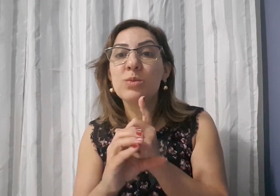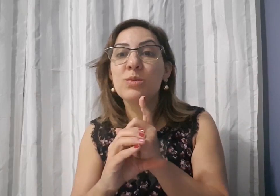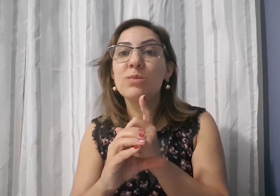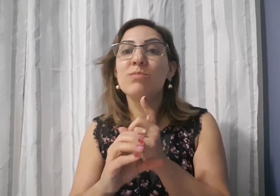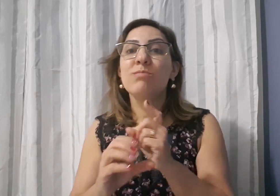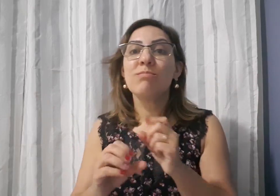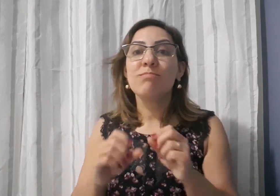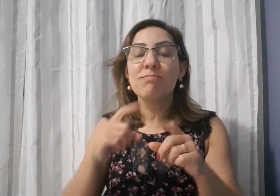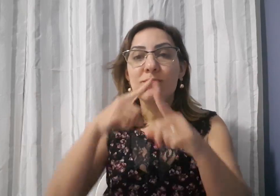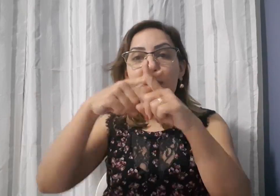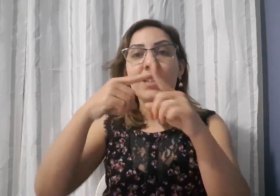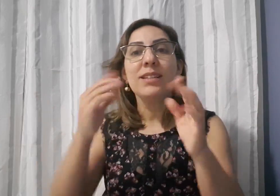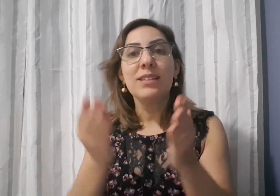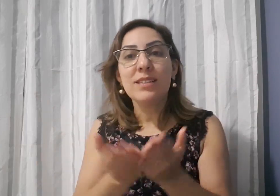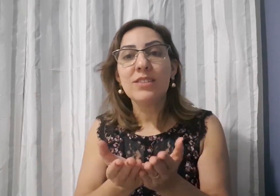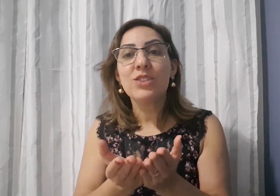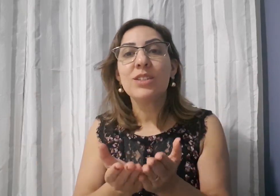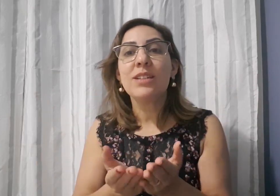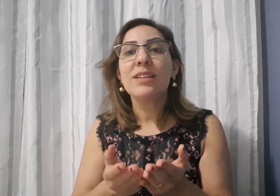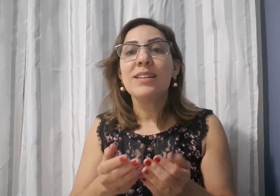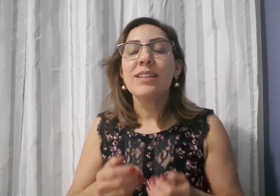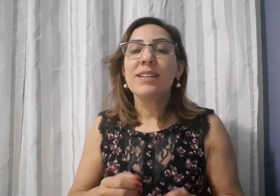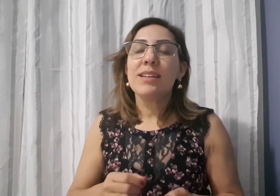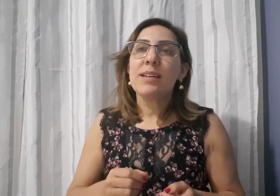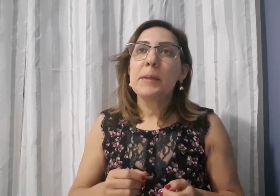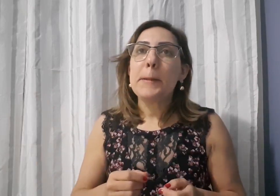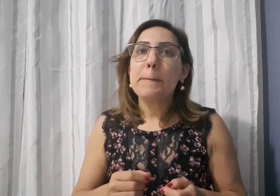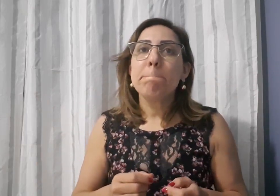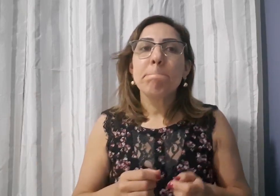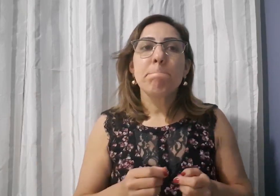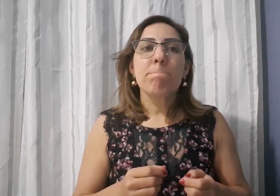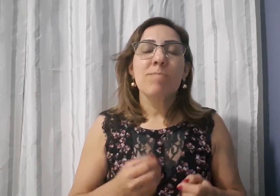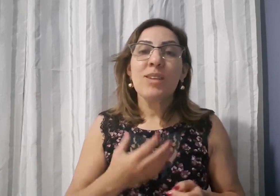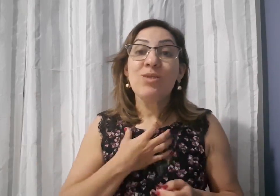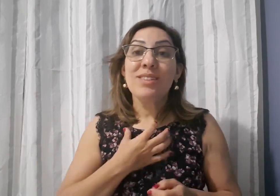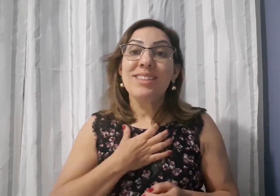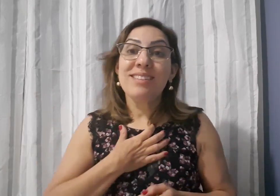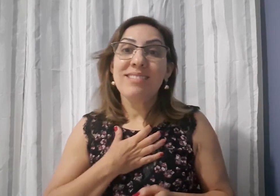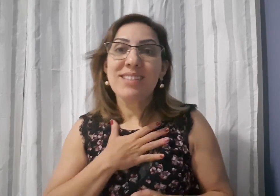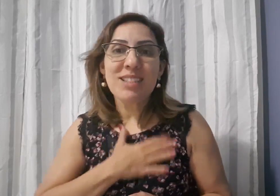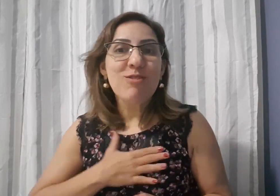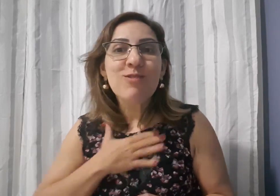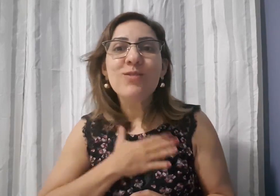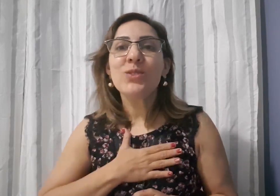também ajudar a sociedade a se desenvolver Isso é muito prazeroso em minha vida